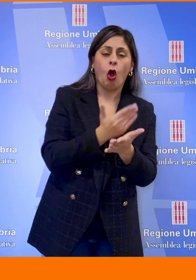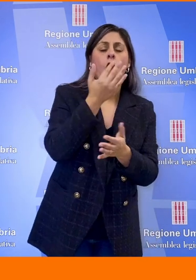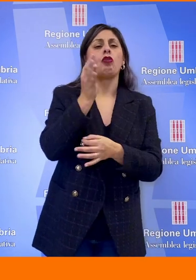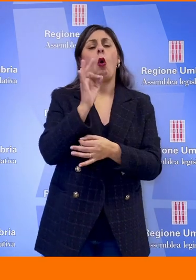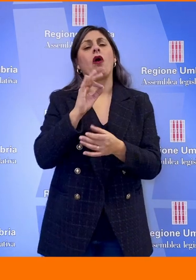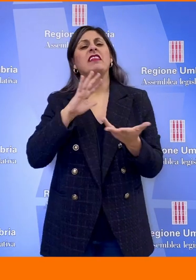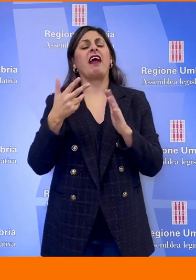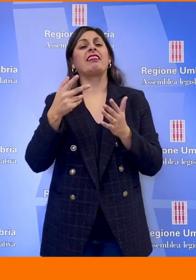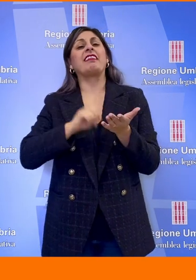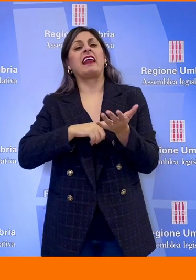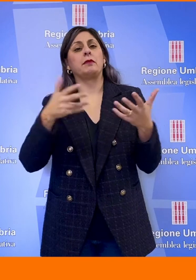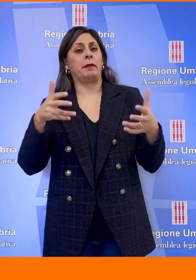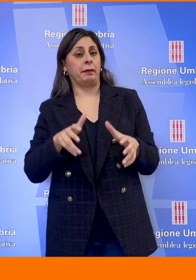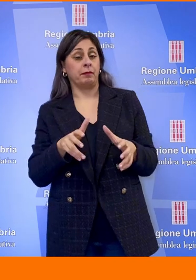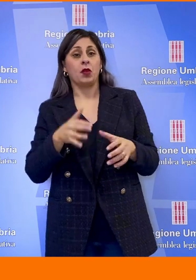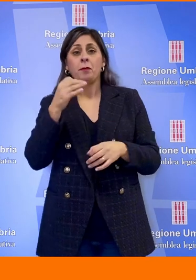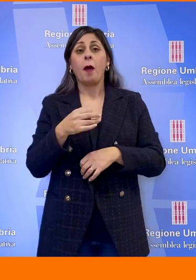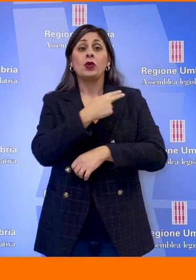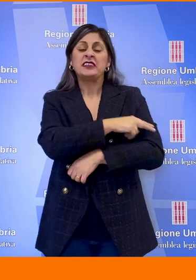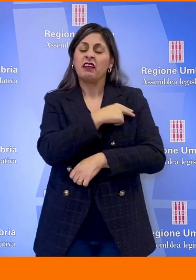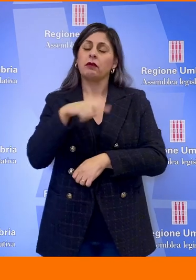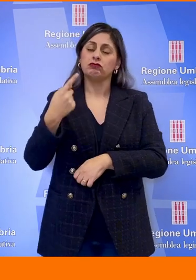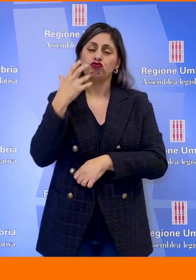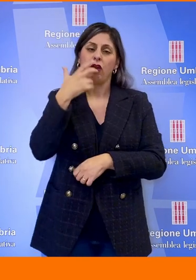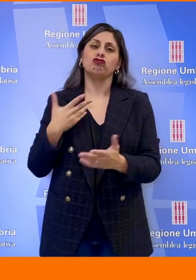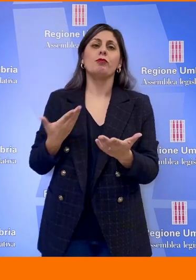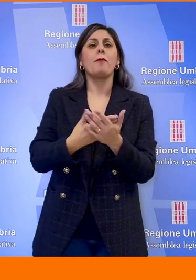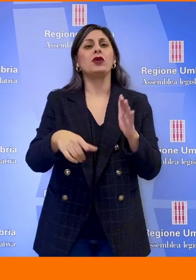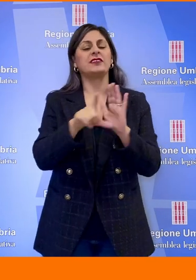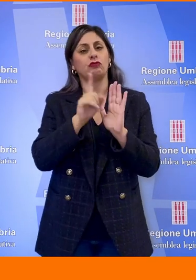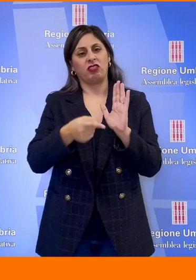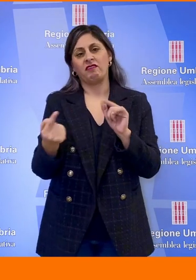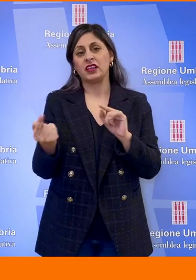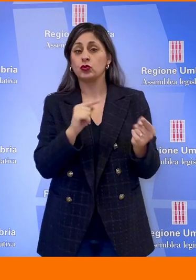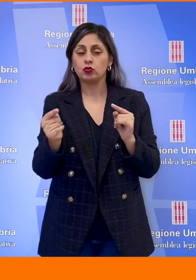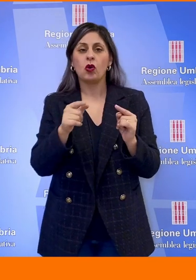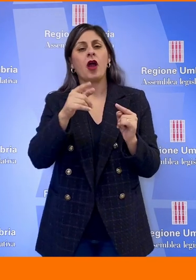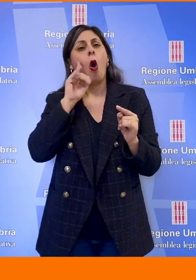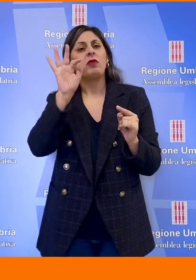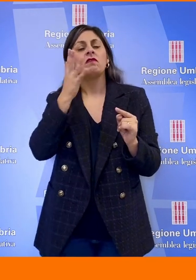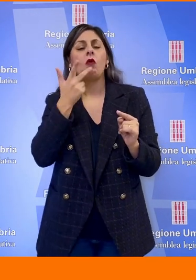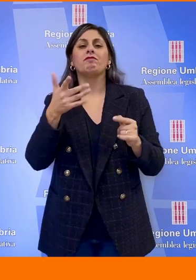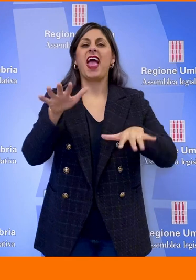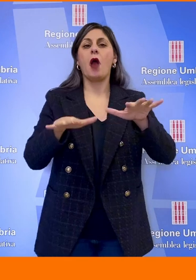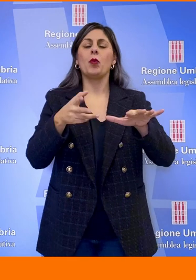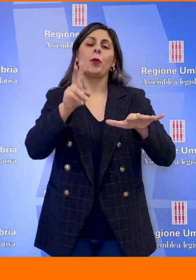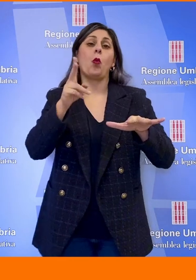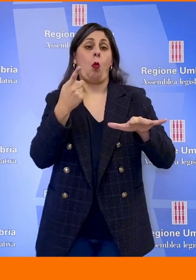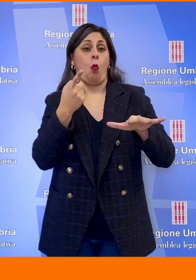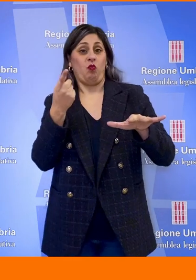discuteremo a gennaio di una nostra proposta di legge che cerca di riequilibrare sia la parte finanziaria che la parte relativa alle